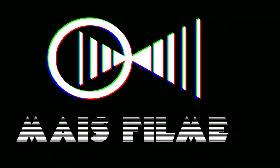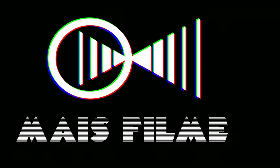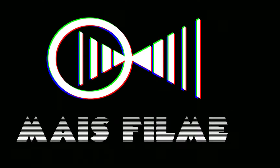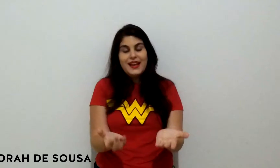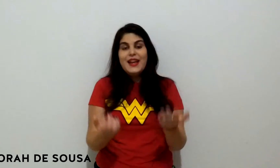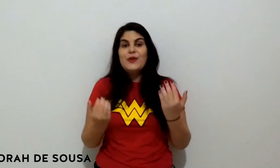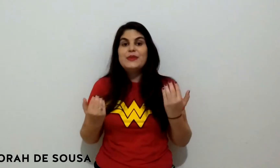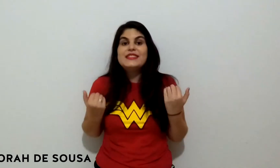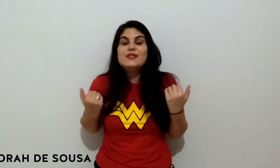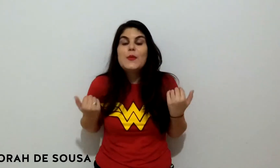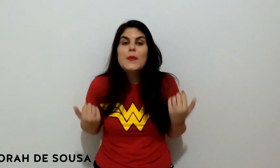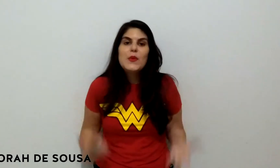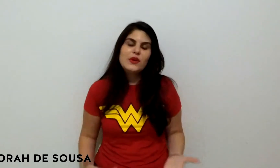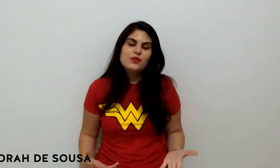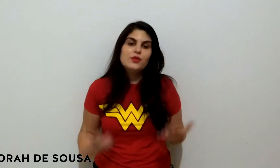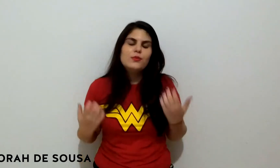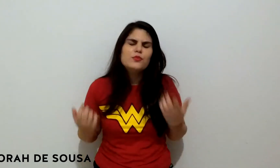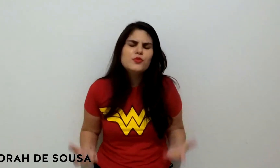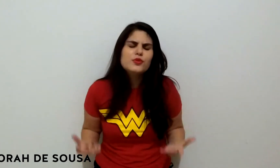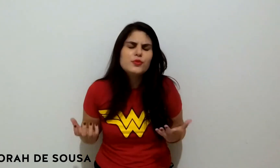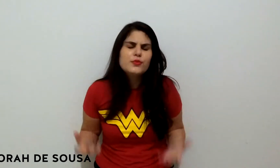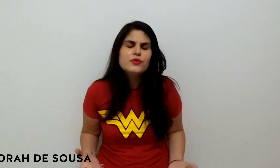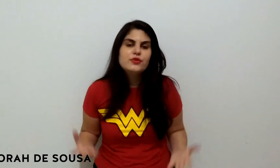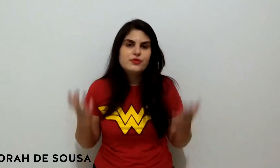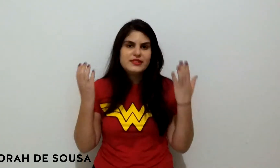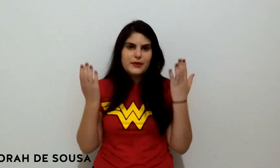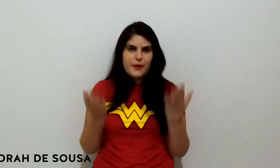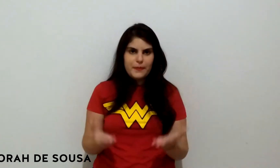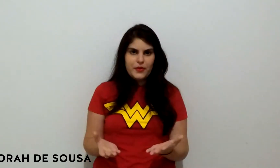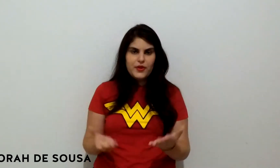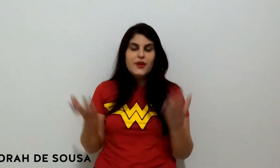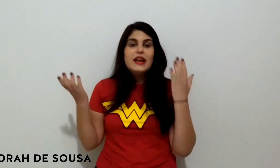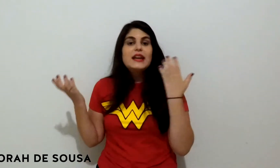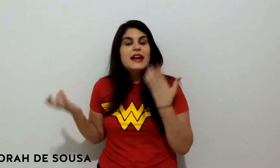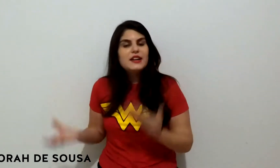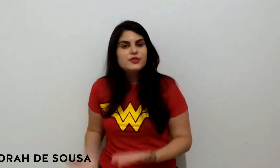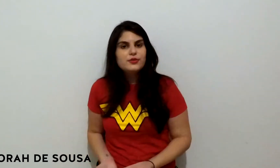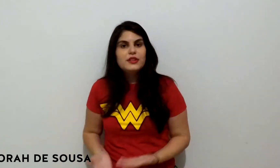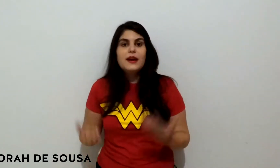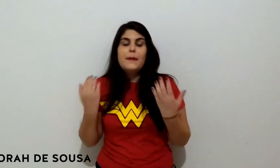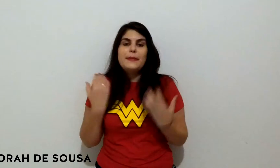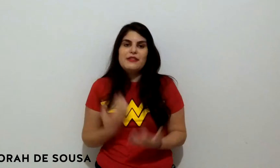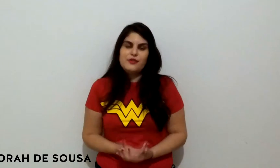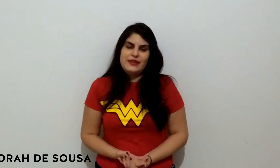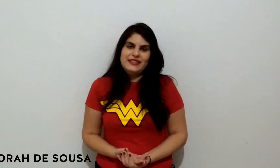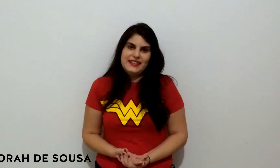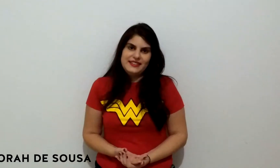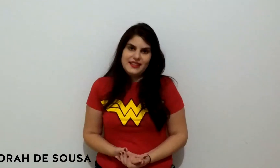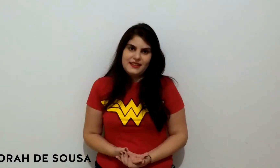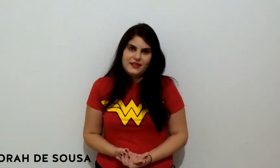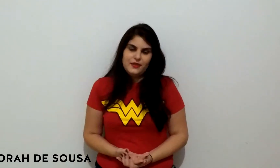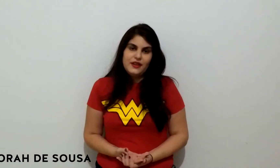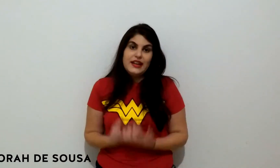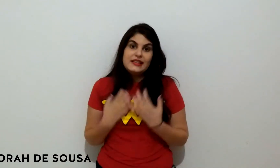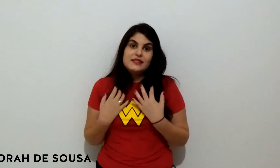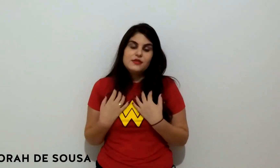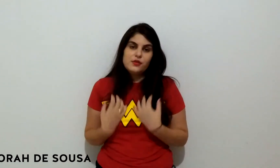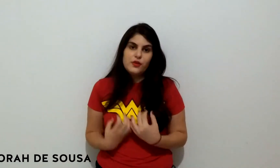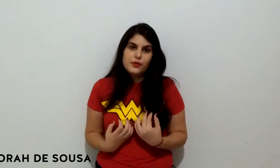Eu preciso muito, muito, muito do seu apoio e ajuda pra fomentar esse canal. Esse sonho